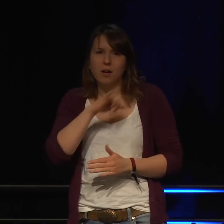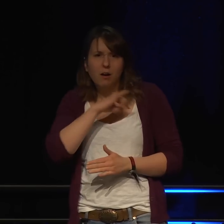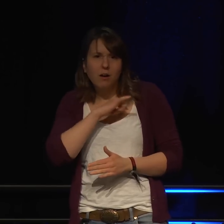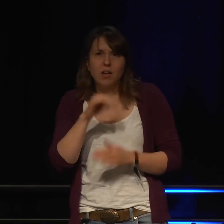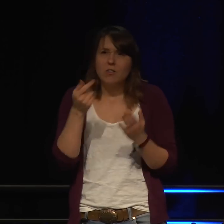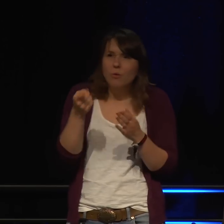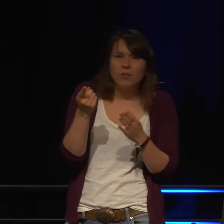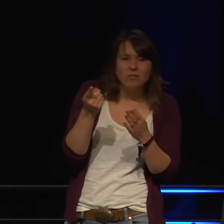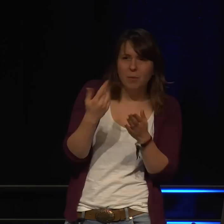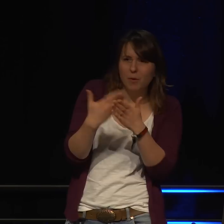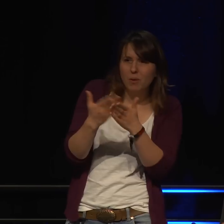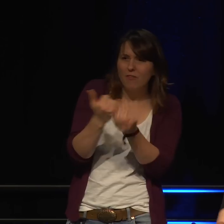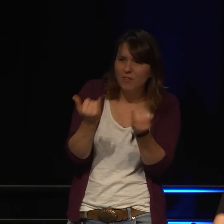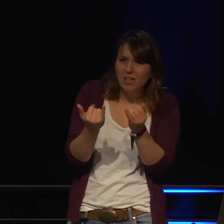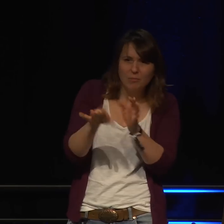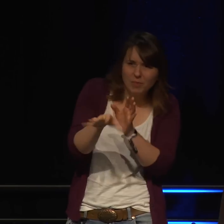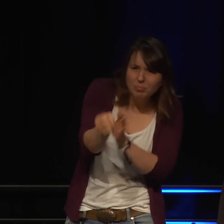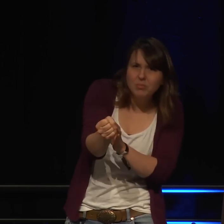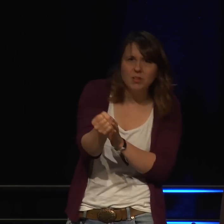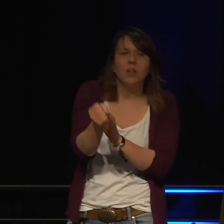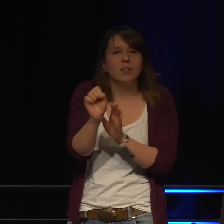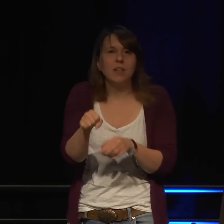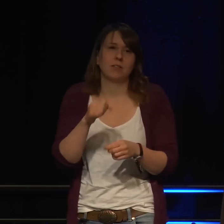Und wenn ihr wirklich wissen wollt, wie es funktioniert,